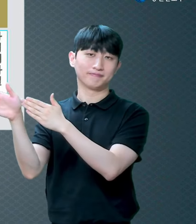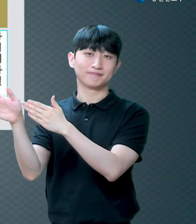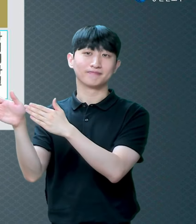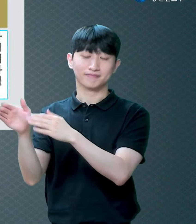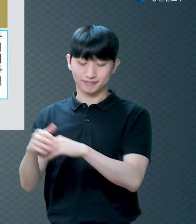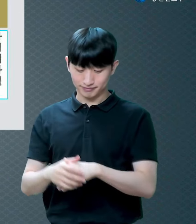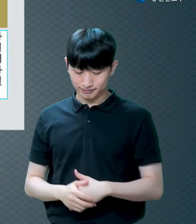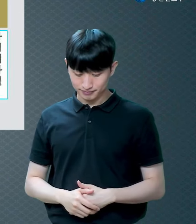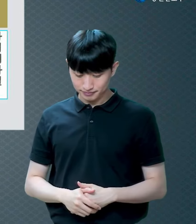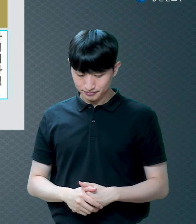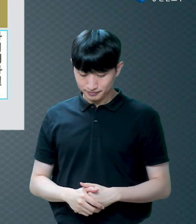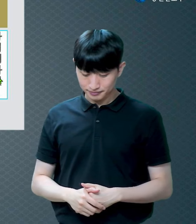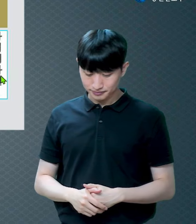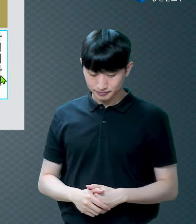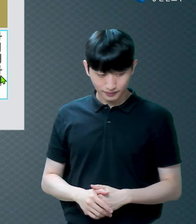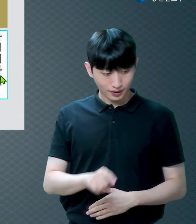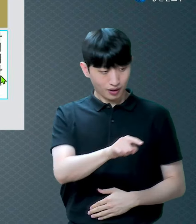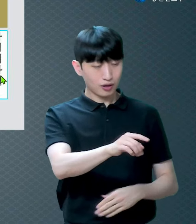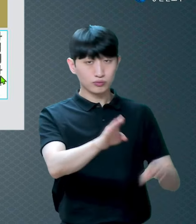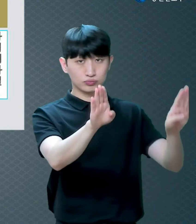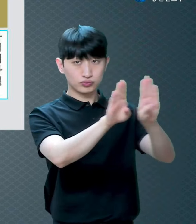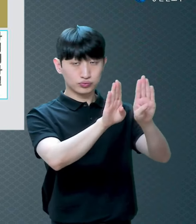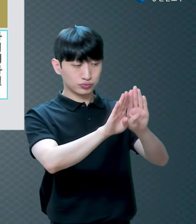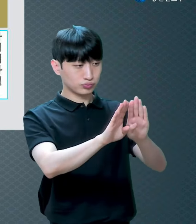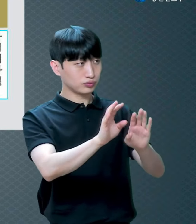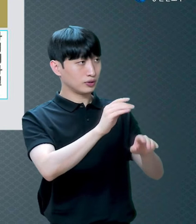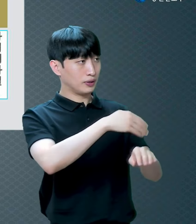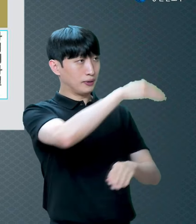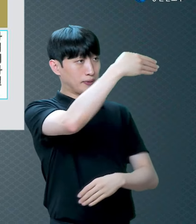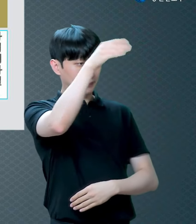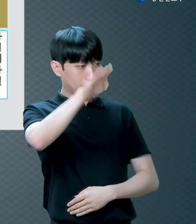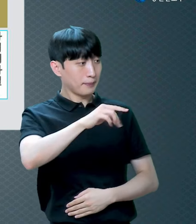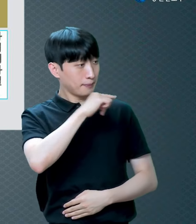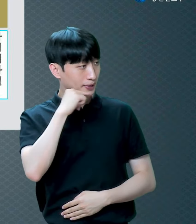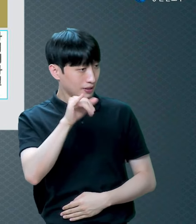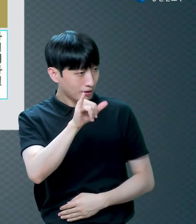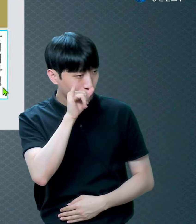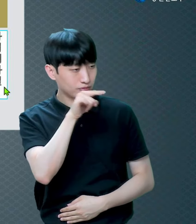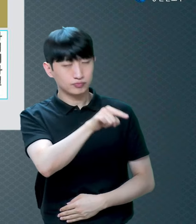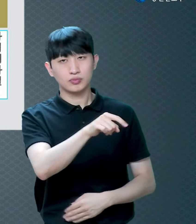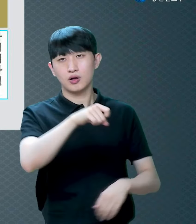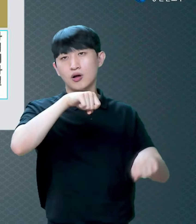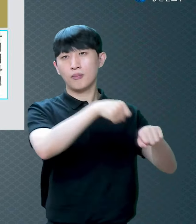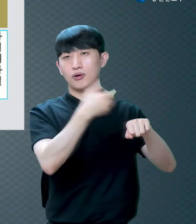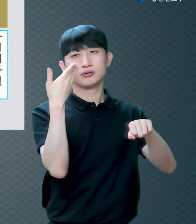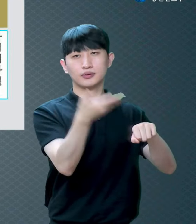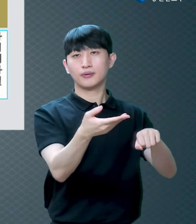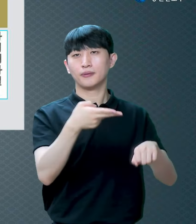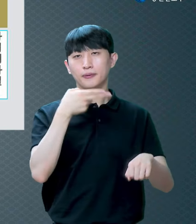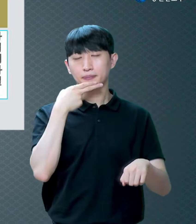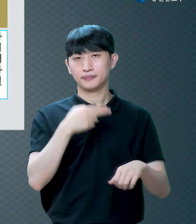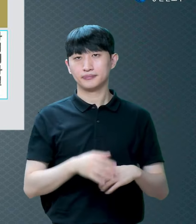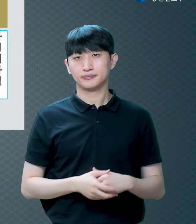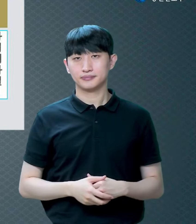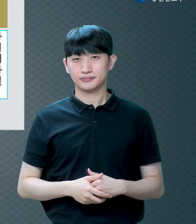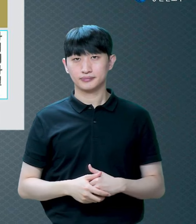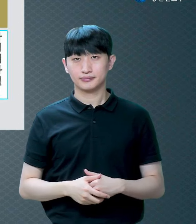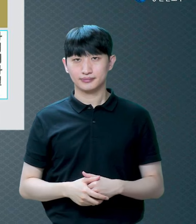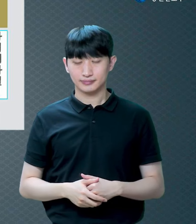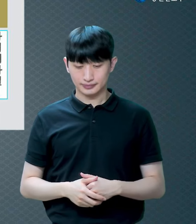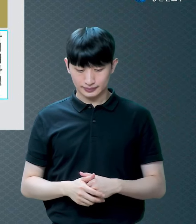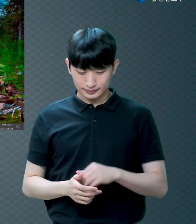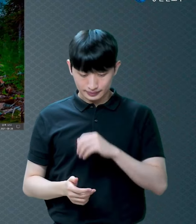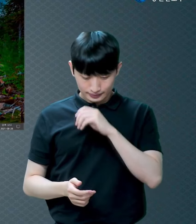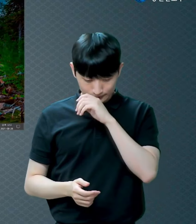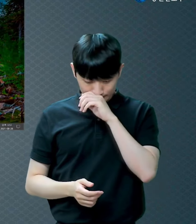피를 볼 때 너희를 넘어가리니 재앙이 너희에게 내려 멸하지 아니하리라 이런 얘기예요